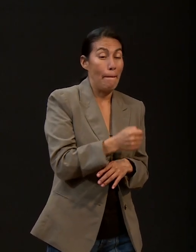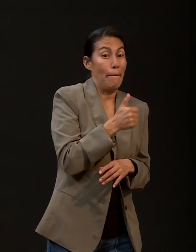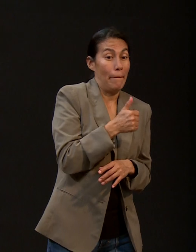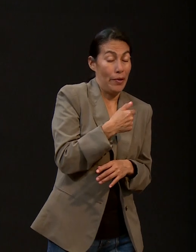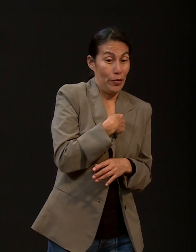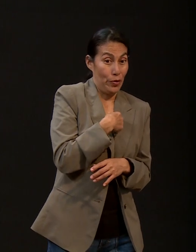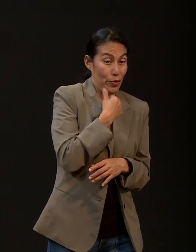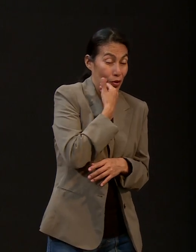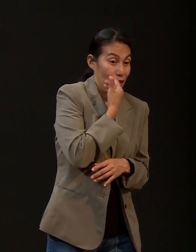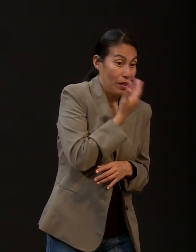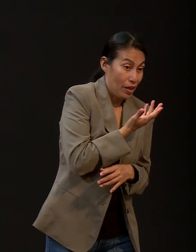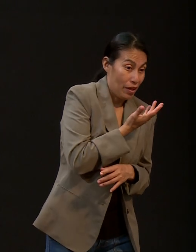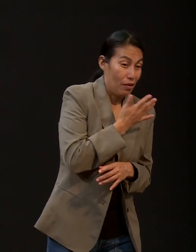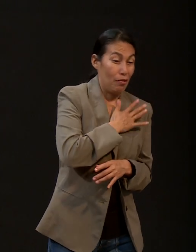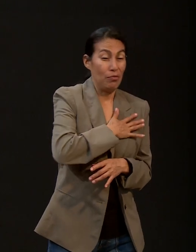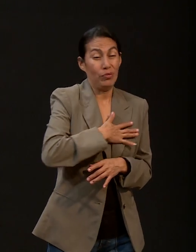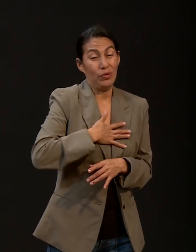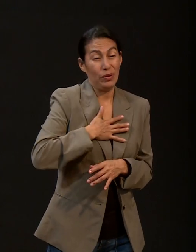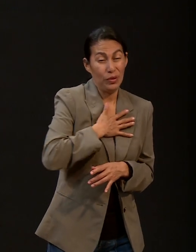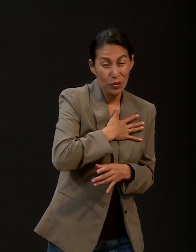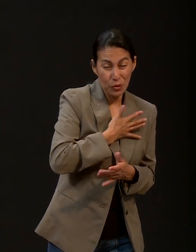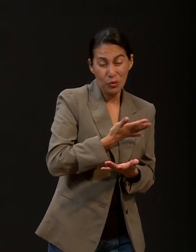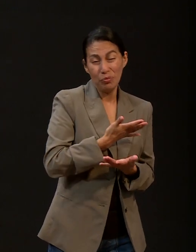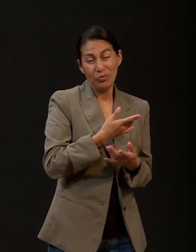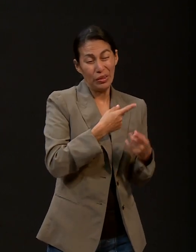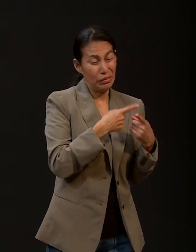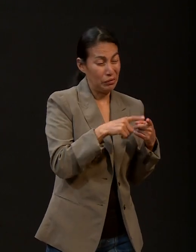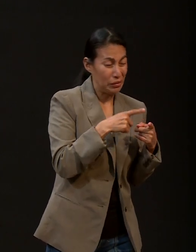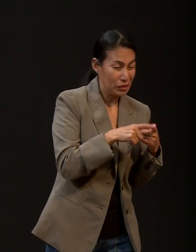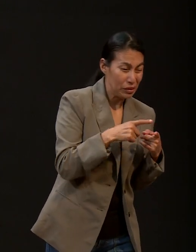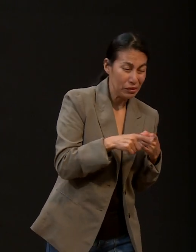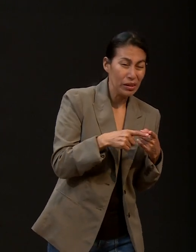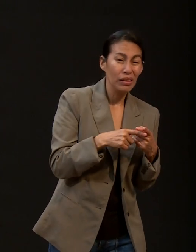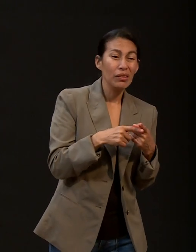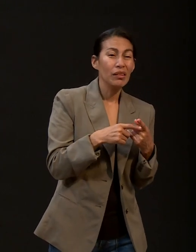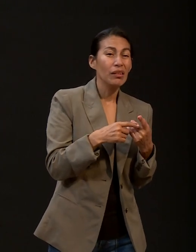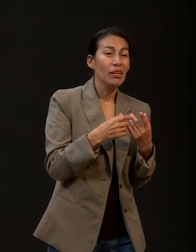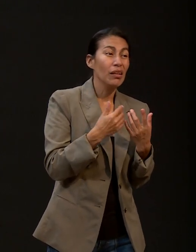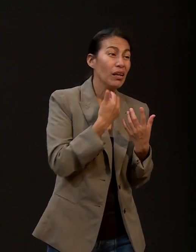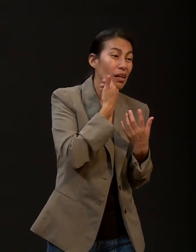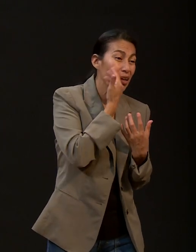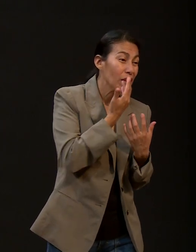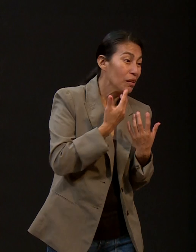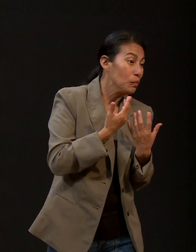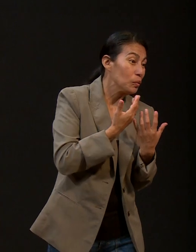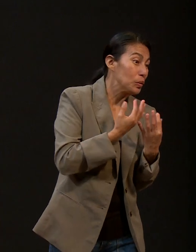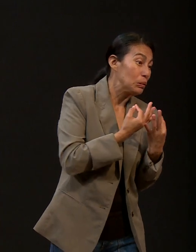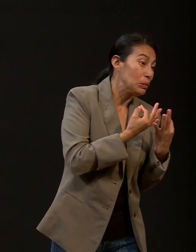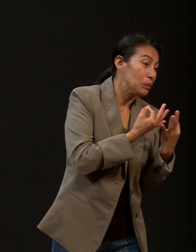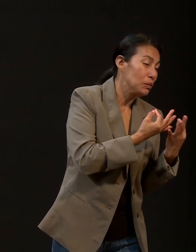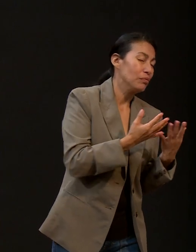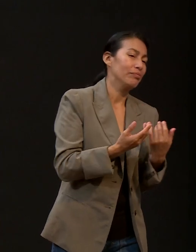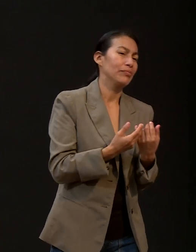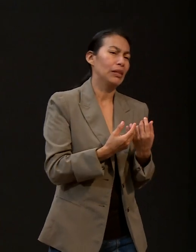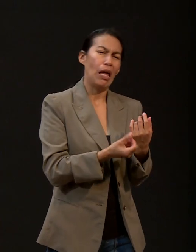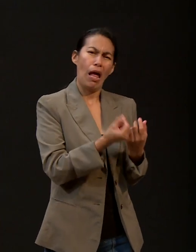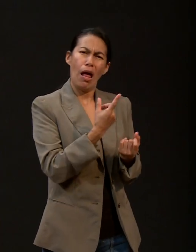nuestros deseos, generalmente pasiones. Y añoramos muchas cosas que realmente nos harían más mal